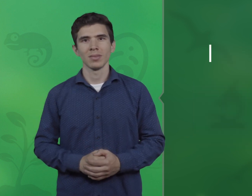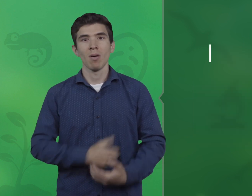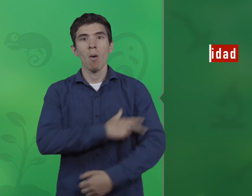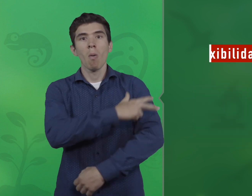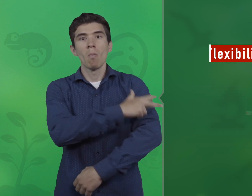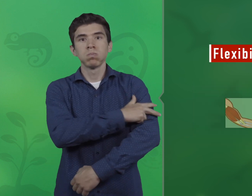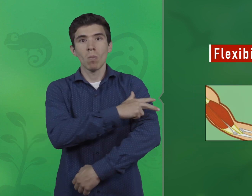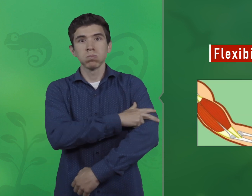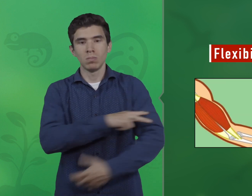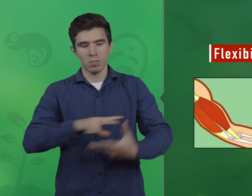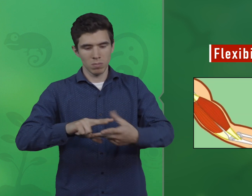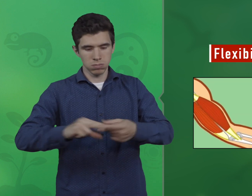Flexibilidad